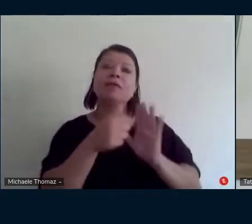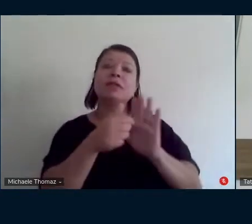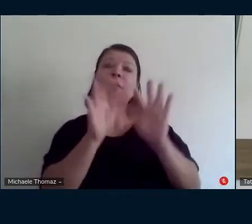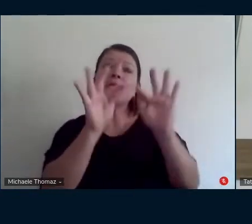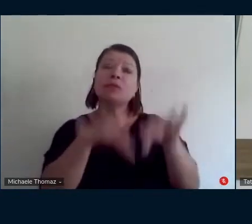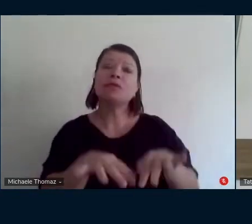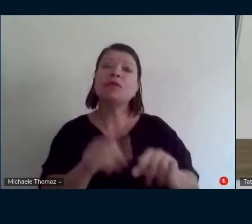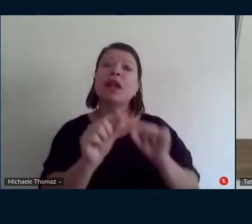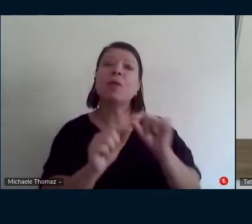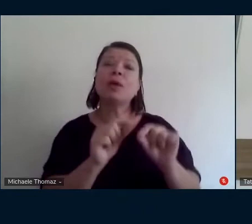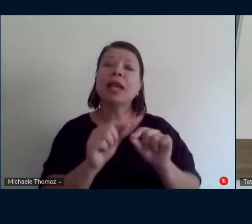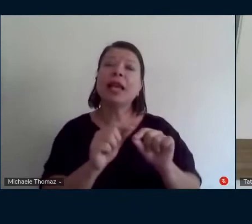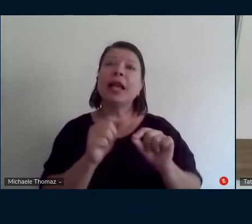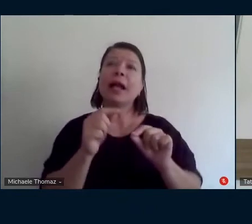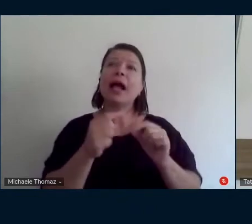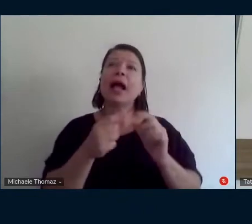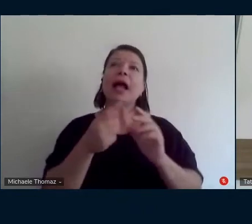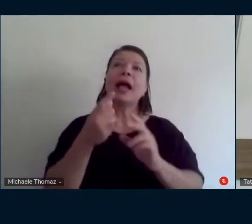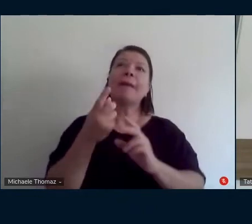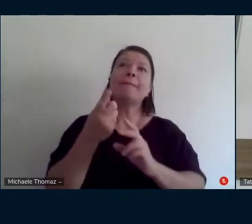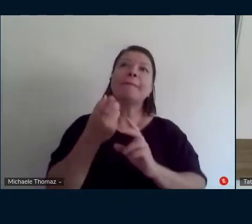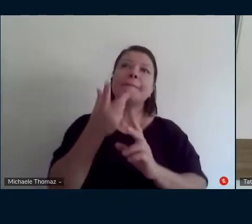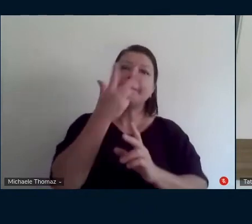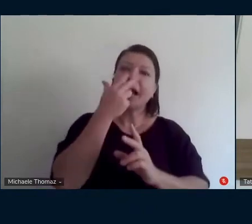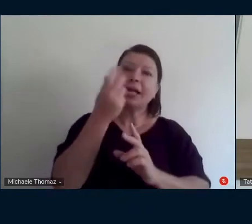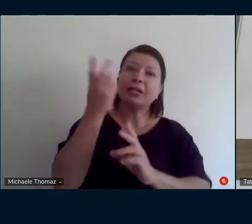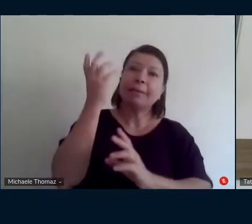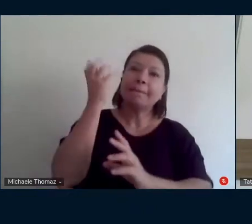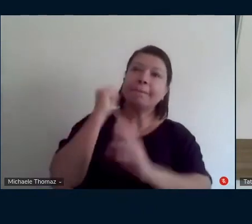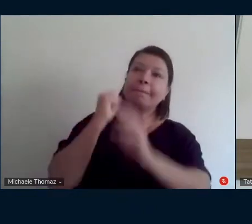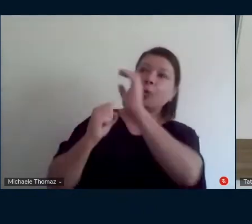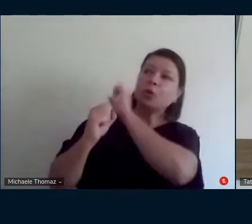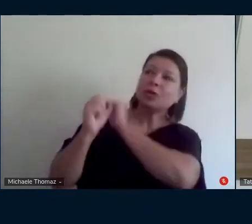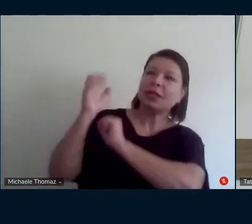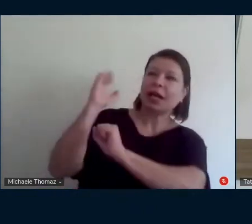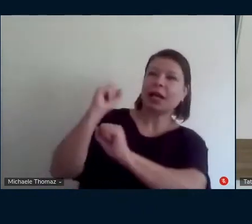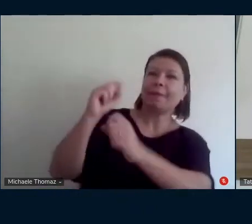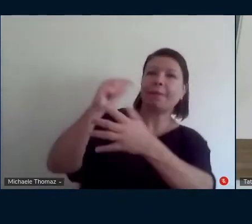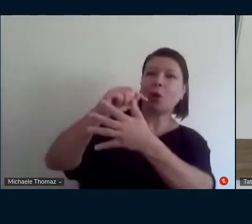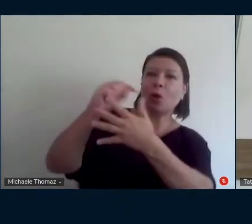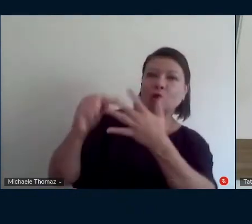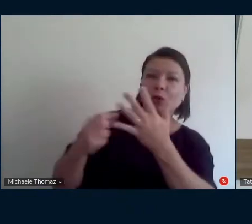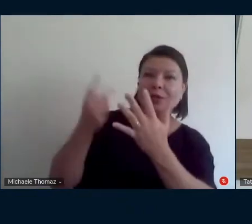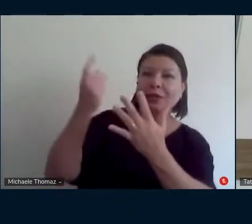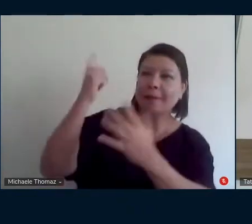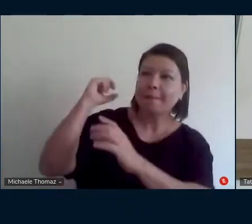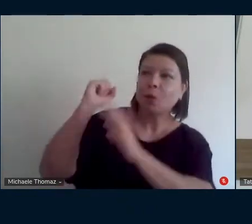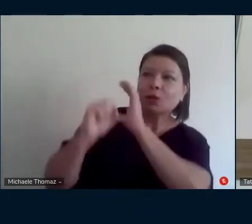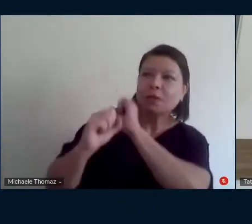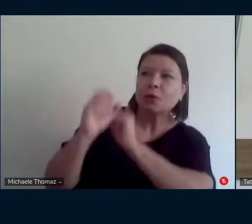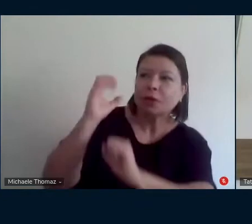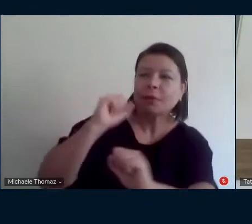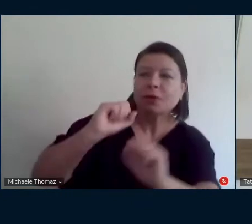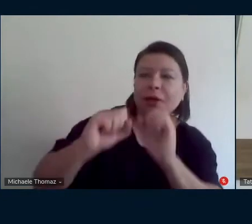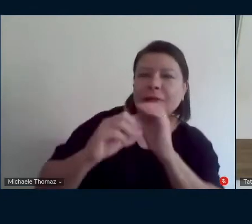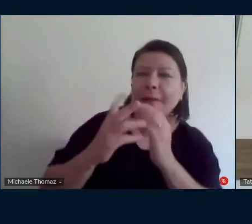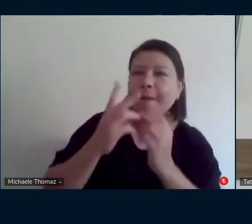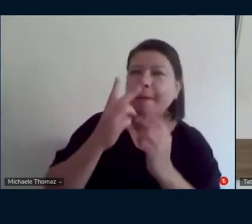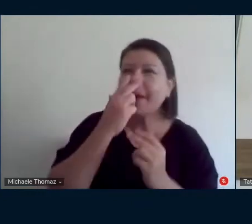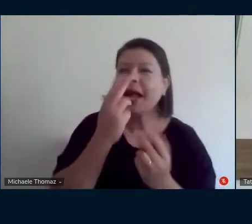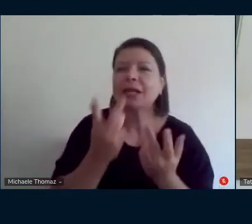lá das temáticas do Númer 4 que são as questões gerais e a do direito fazendo meio que um duplo